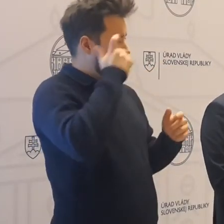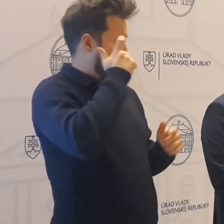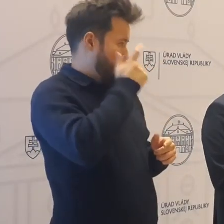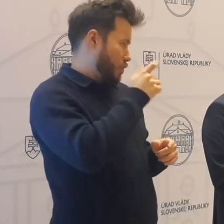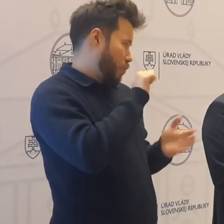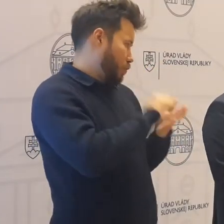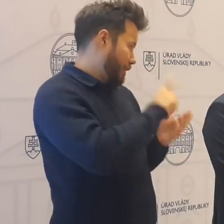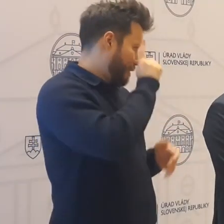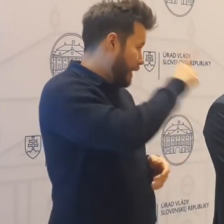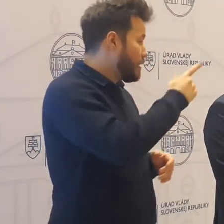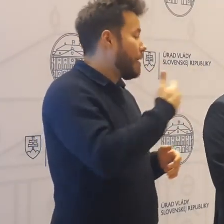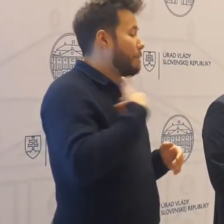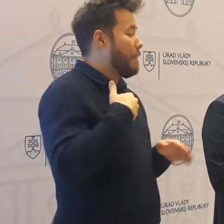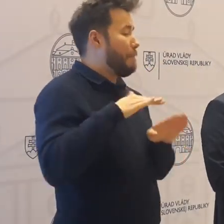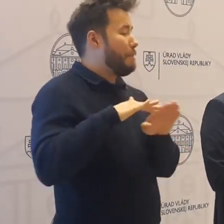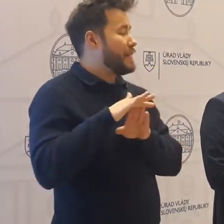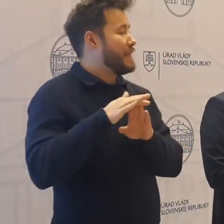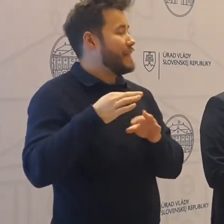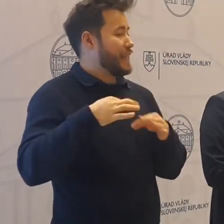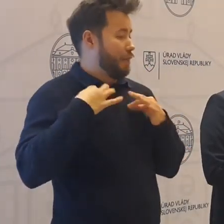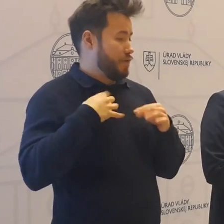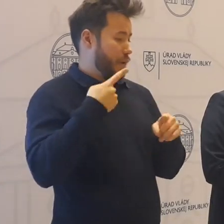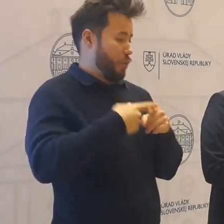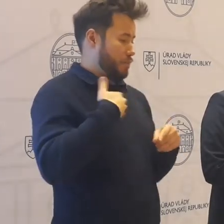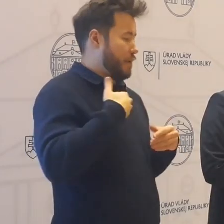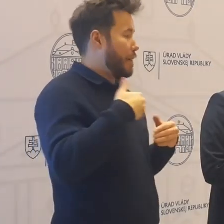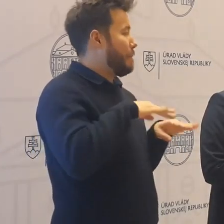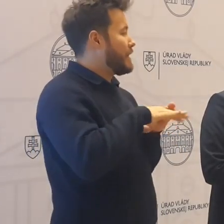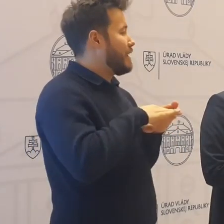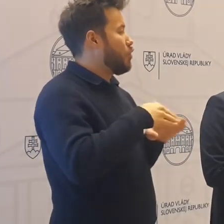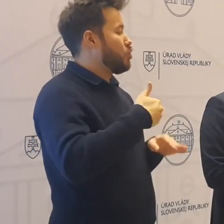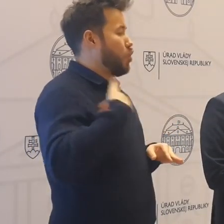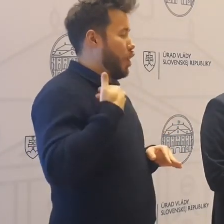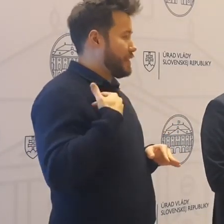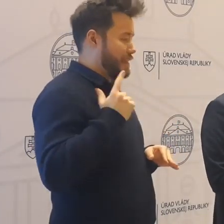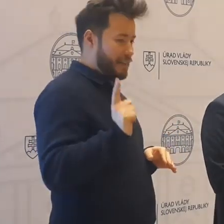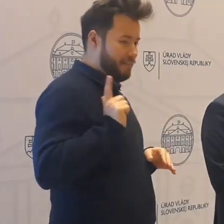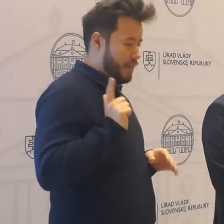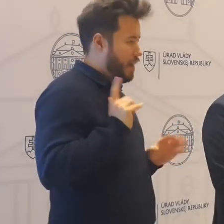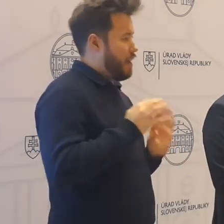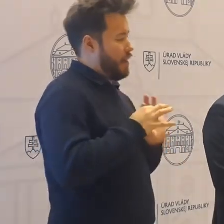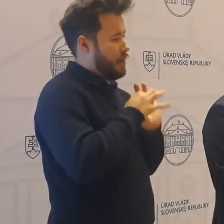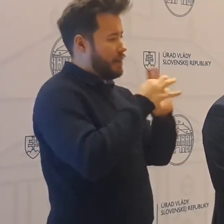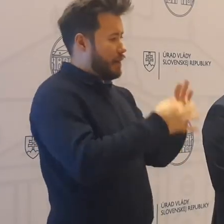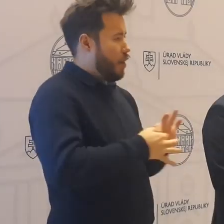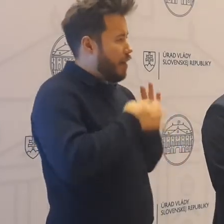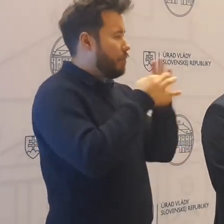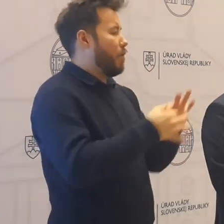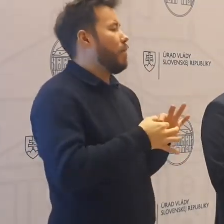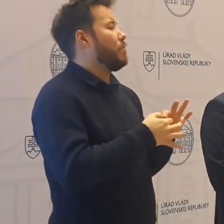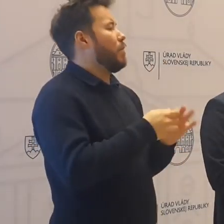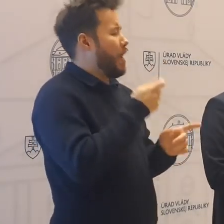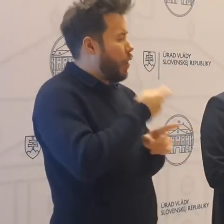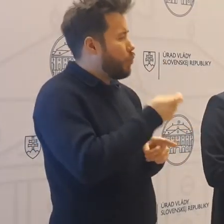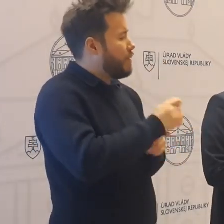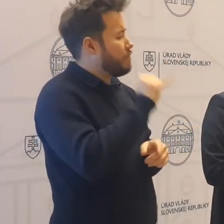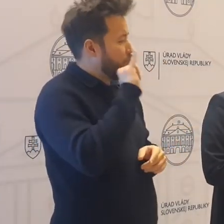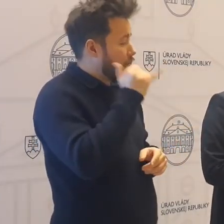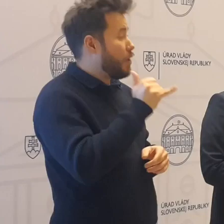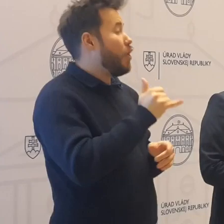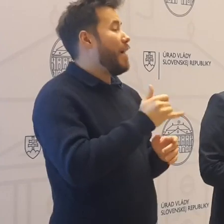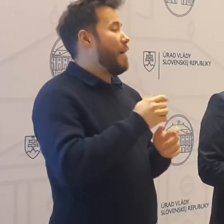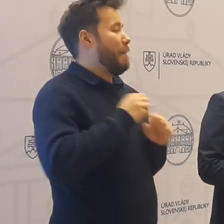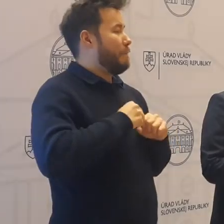zdravotníctva a my ako ministerstvo školstvo už dlhodobo presadzujeme očkovanie ako jedinú cestu z tejto